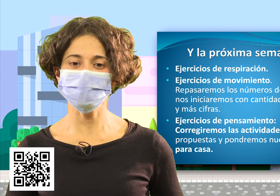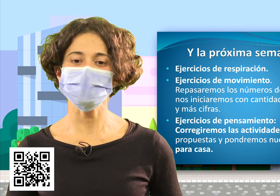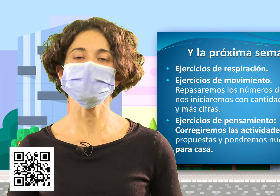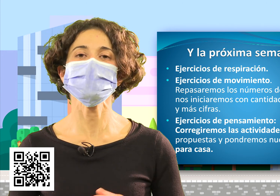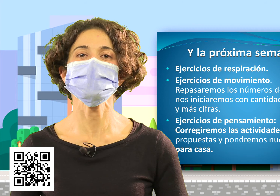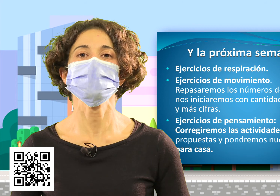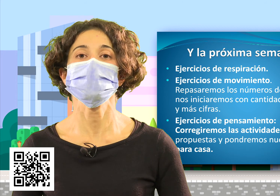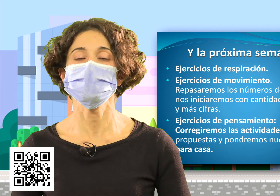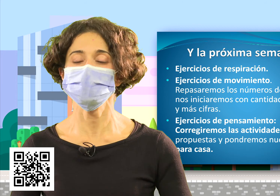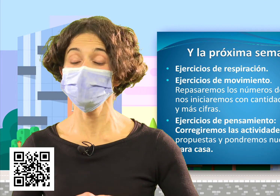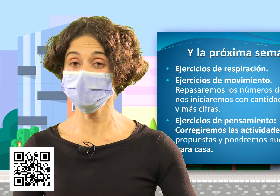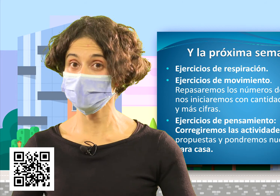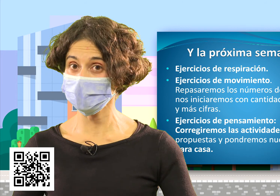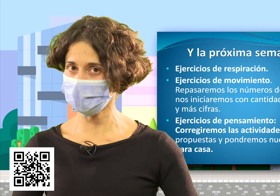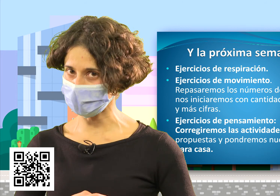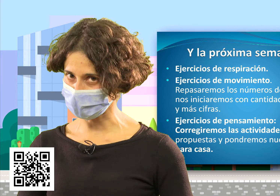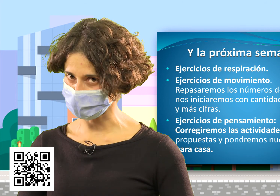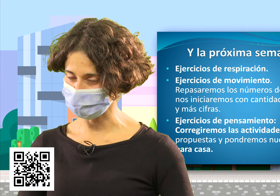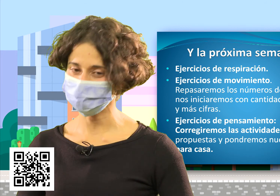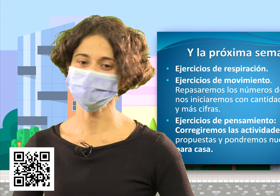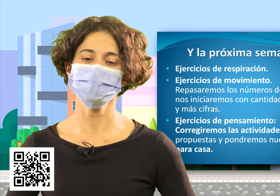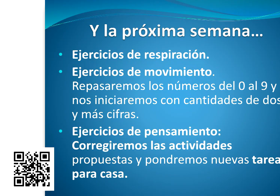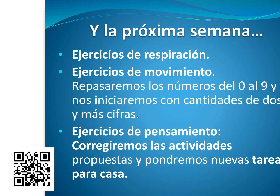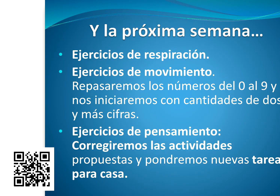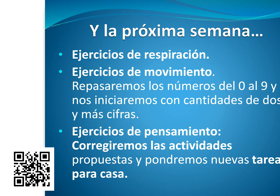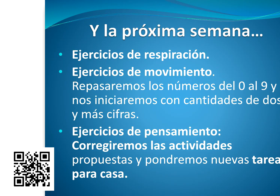sesión y propondremos nuevas tareas para casa.